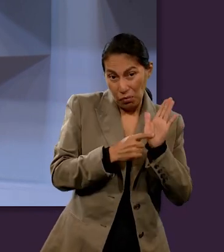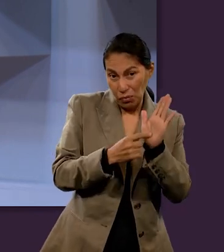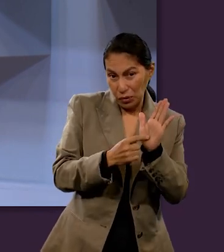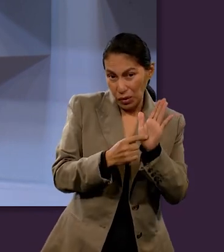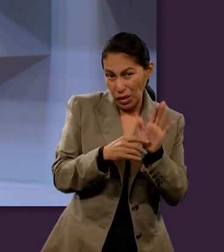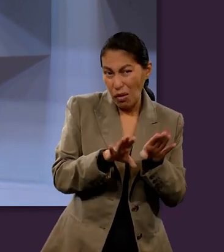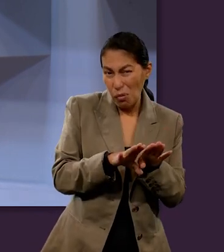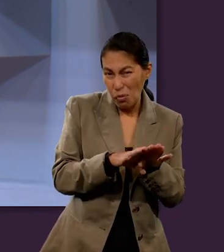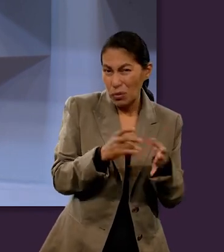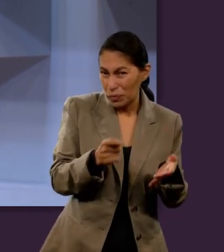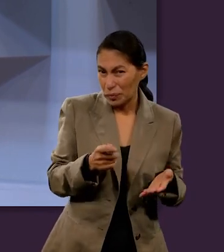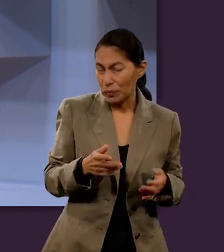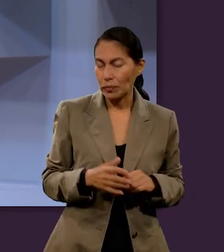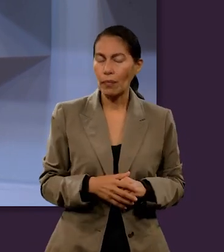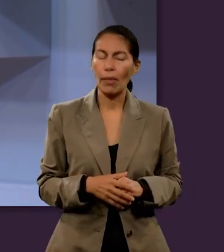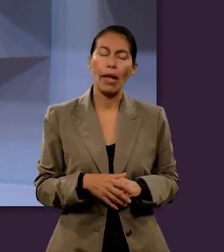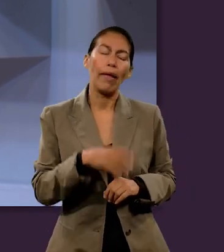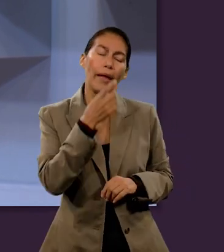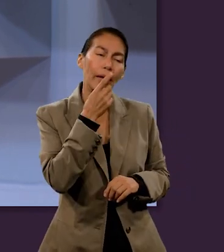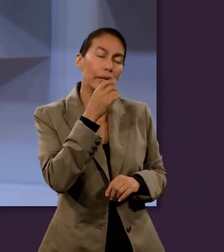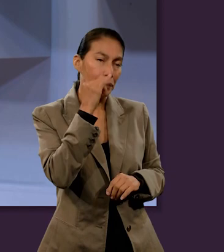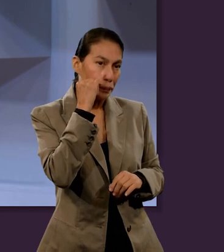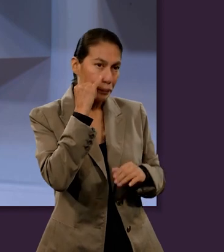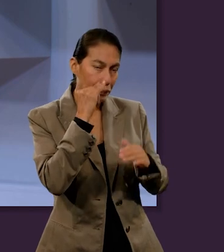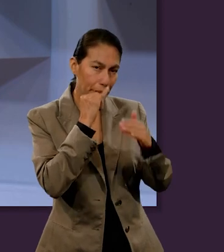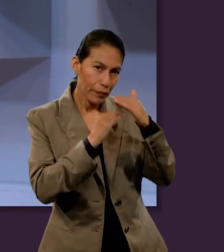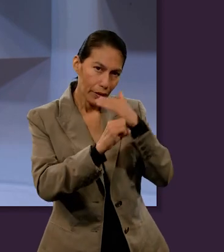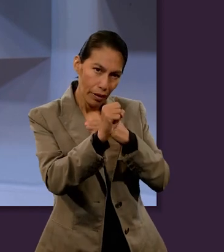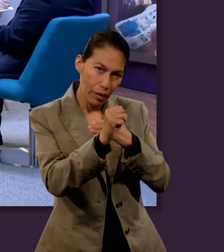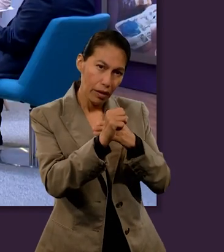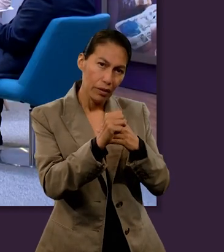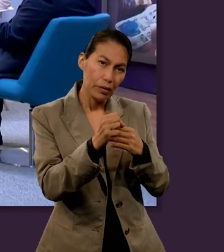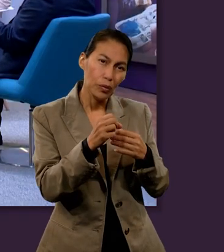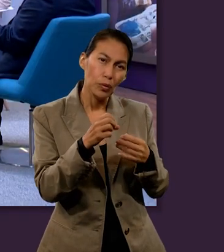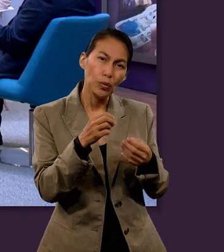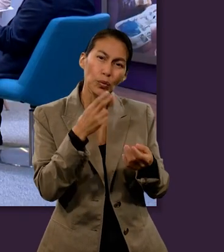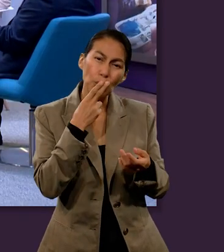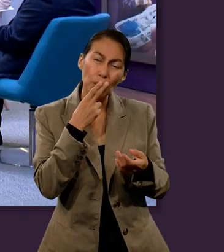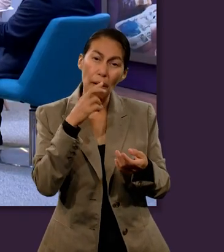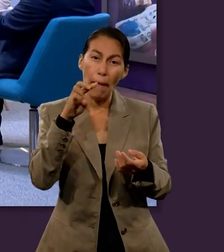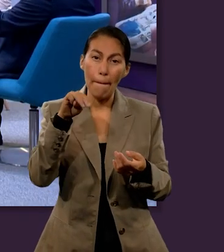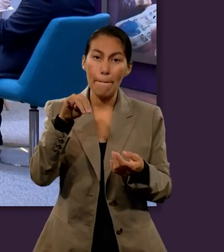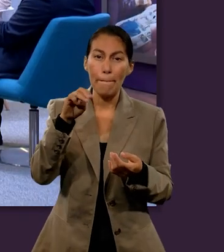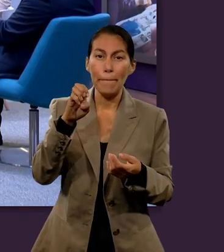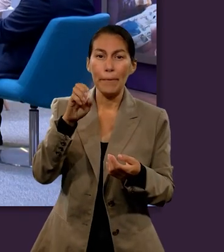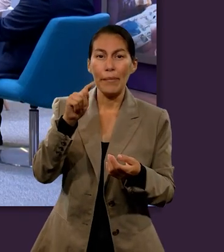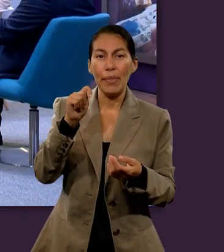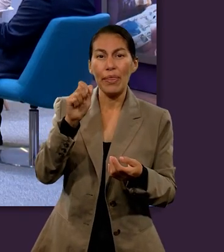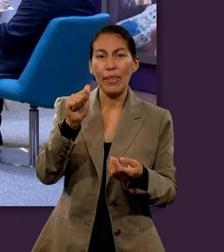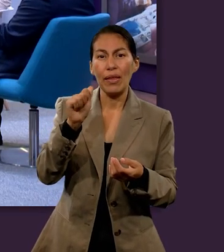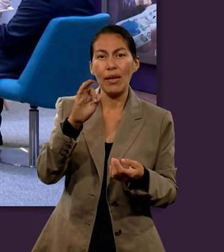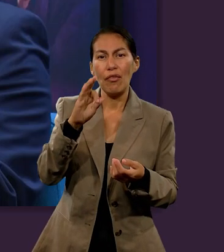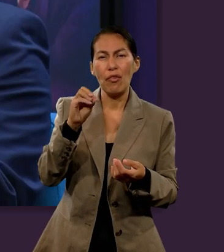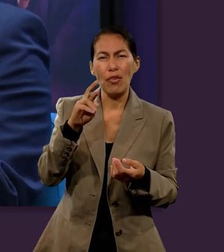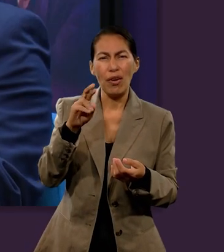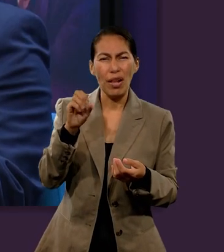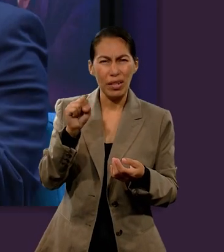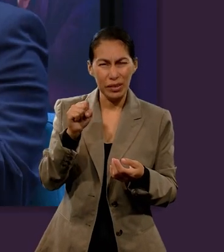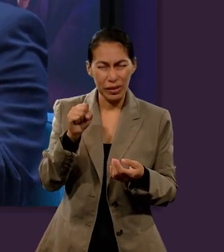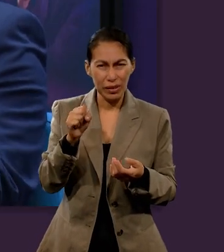ilustrarnos cómo funciona. De hecho, Isaías usa muchas metáforas. Y si regresamos al Nuevo Testamento,